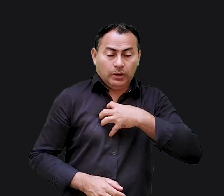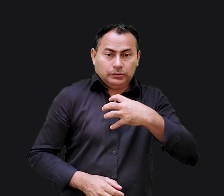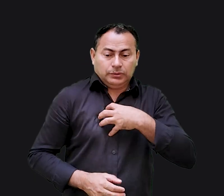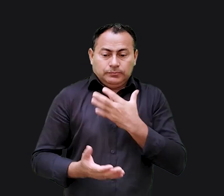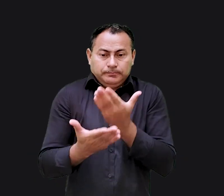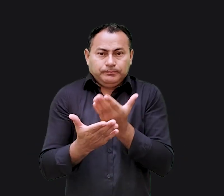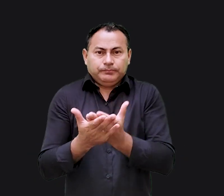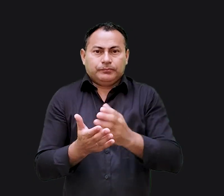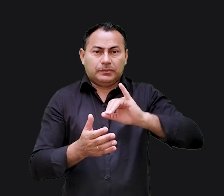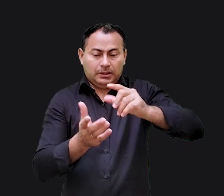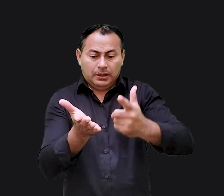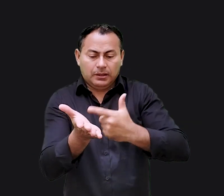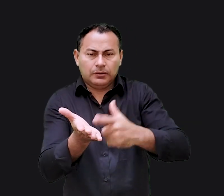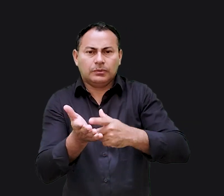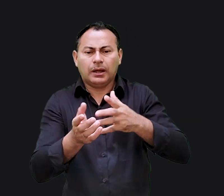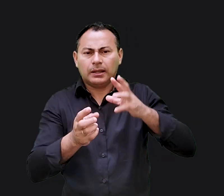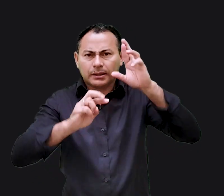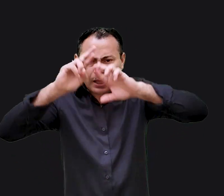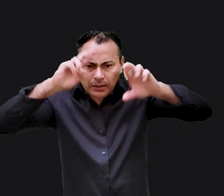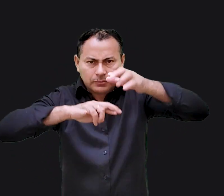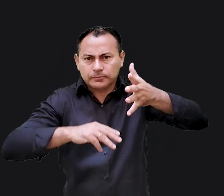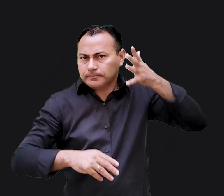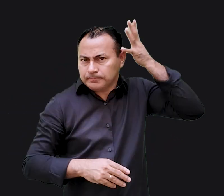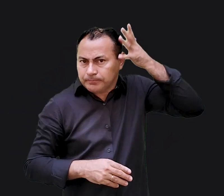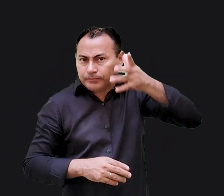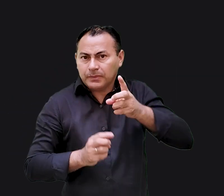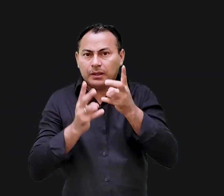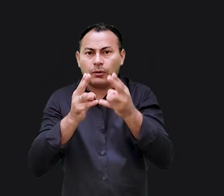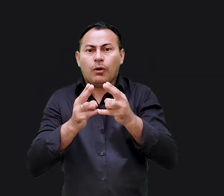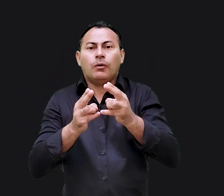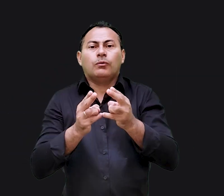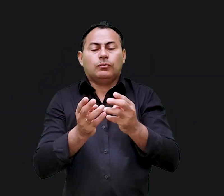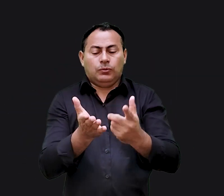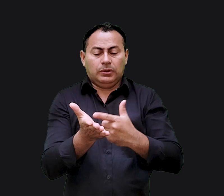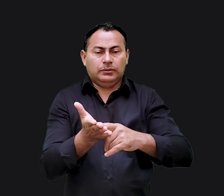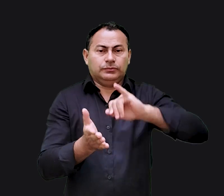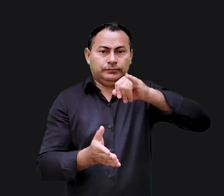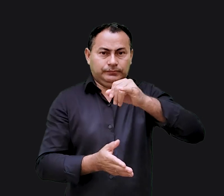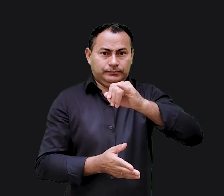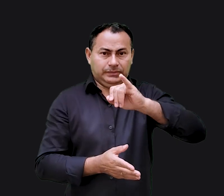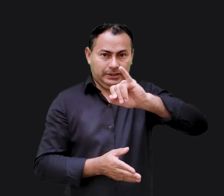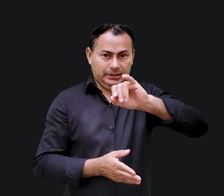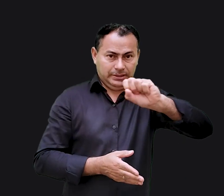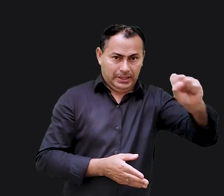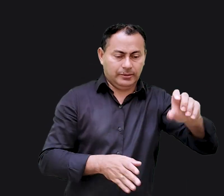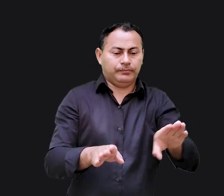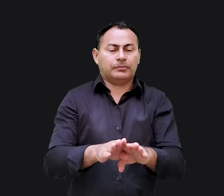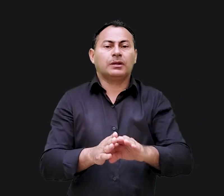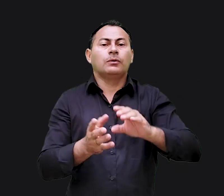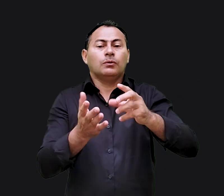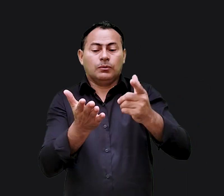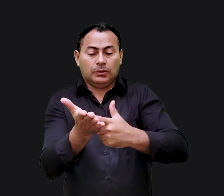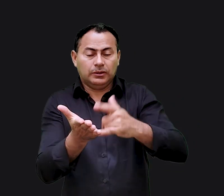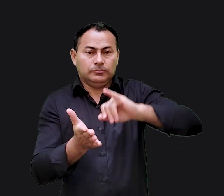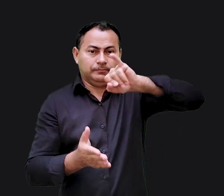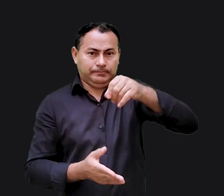boa maneira de estudar este livro é analisando seus sermões. Assim como o livro de Isaías, livro de Jeremias tem um problema cronológico.